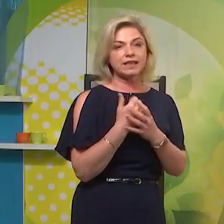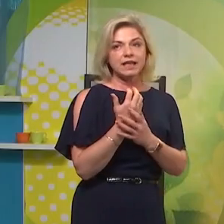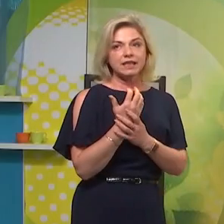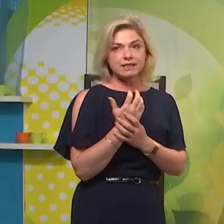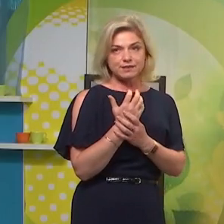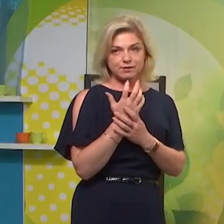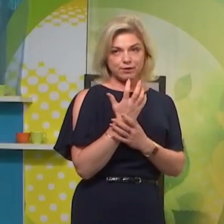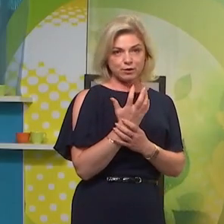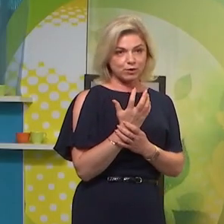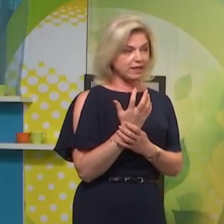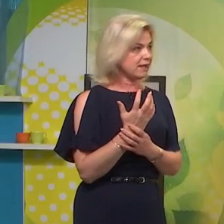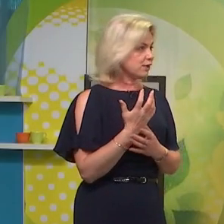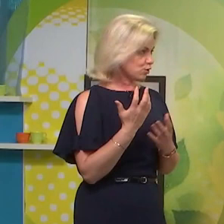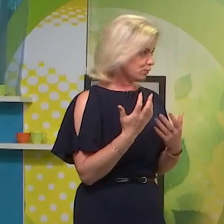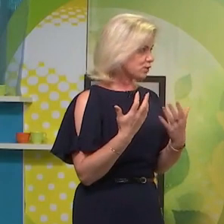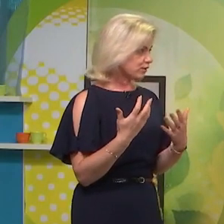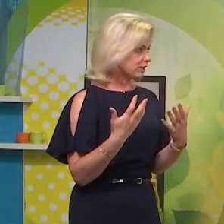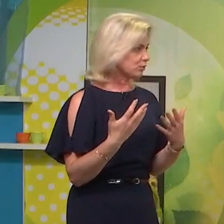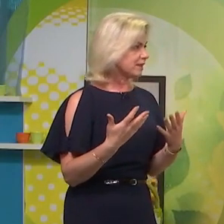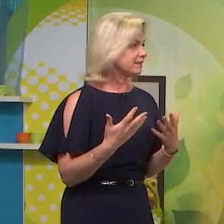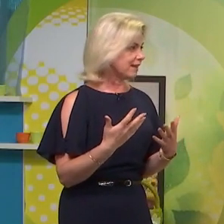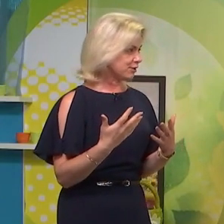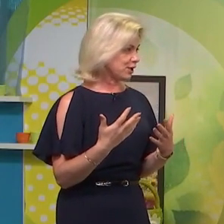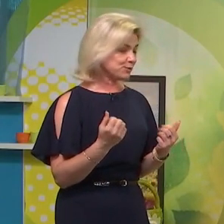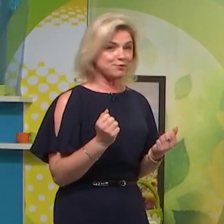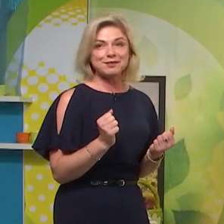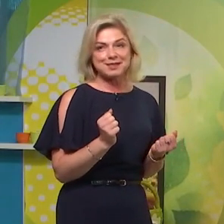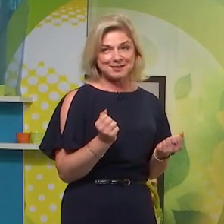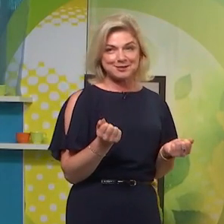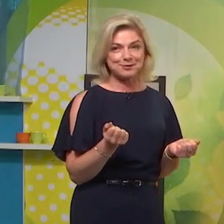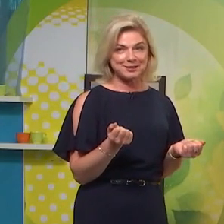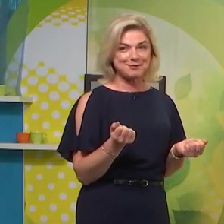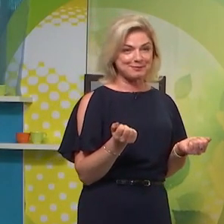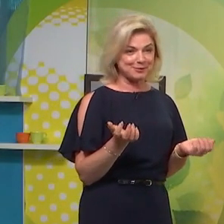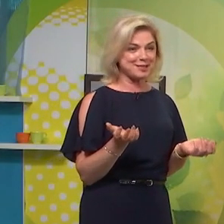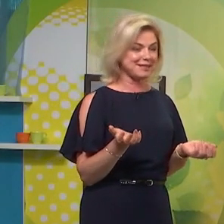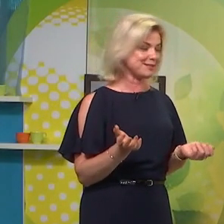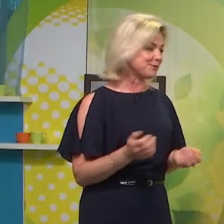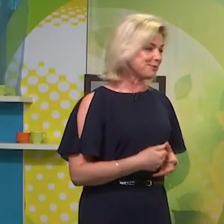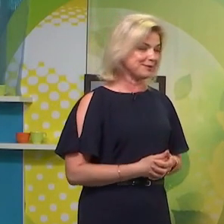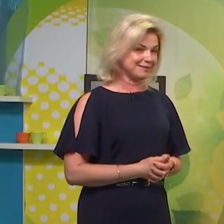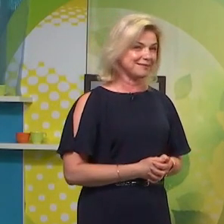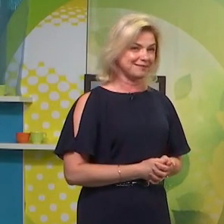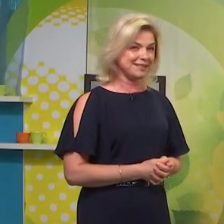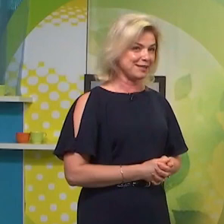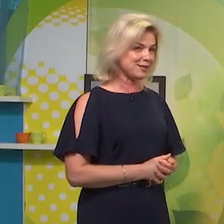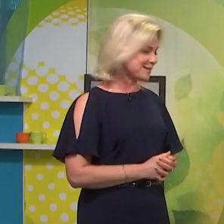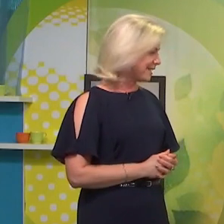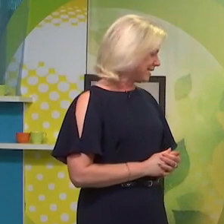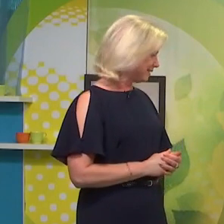кість руки, щоб вже так от мати навички. Ну, не все одразу отримується, тому деякий час потрібен. Ну, я